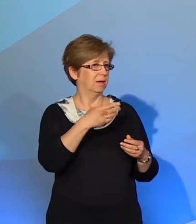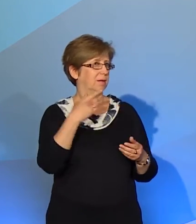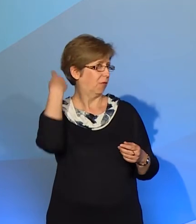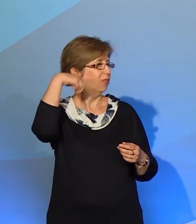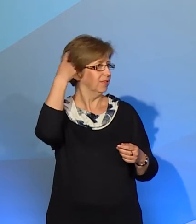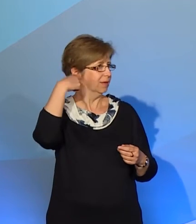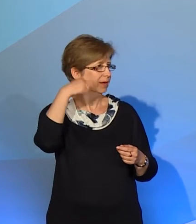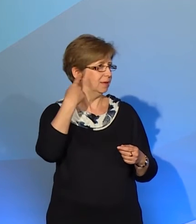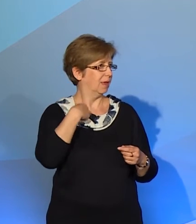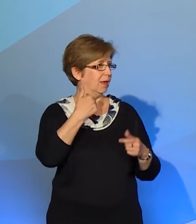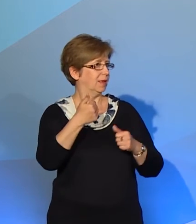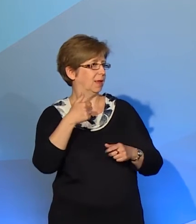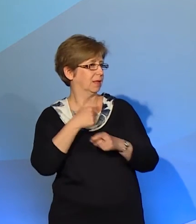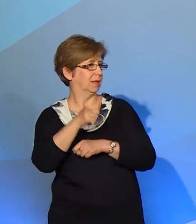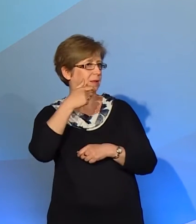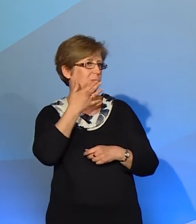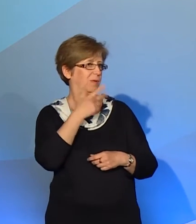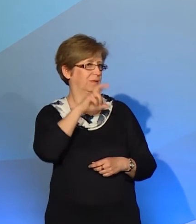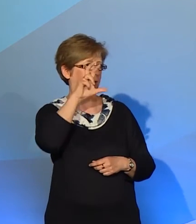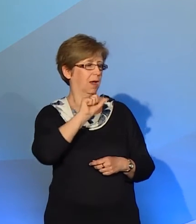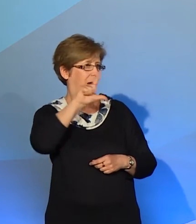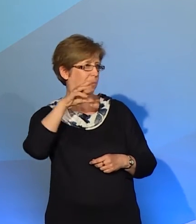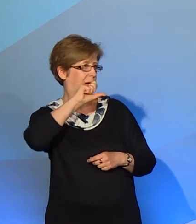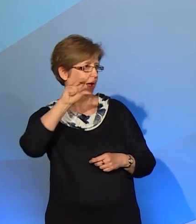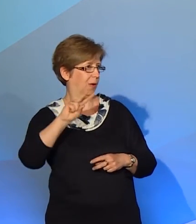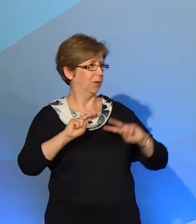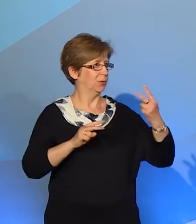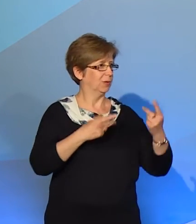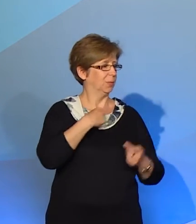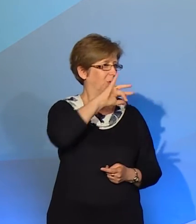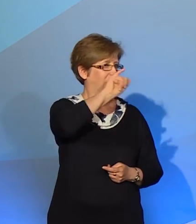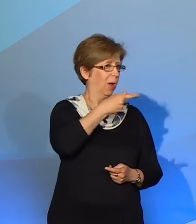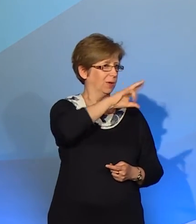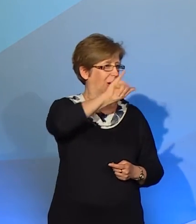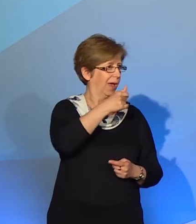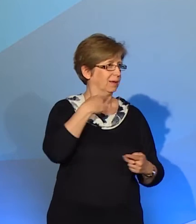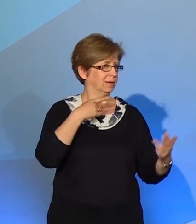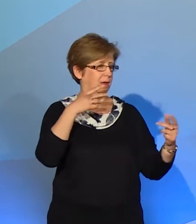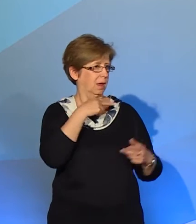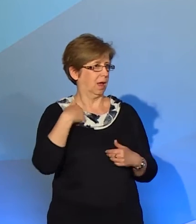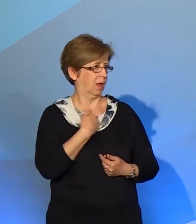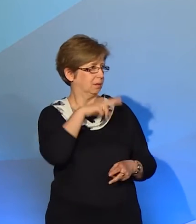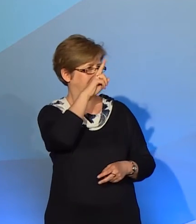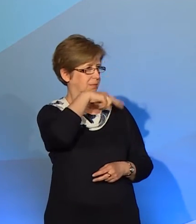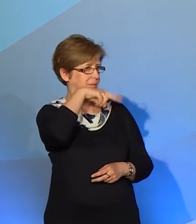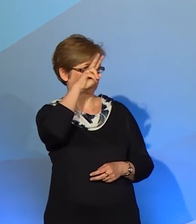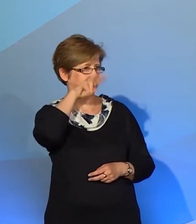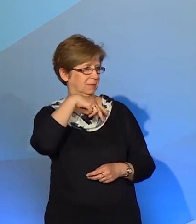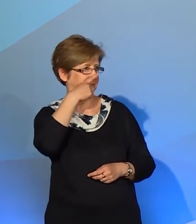Co sobie pomyśli Anglik, że mają jakieś problemy egzystencjalne, ewentualnie, że są filozofami może, tak? Ale na pewno nie pomyśli, że